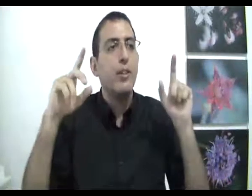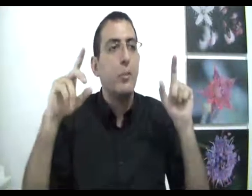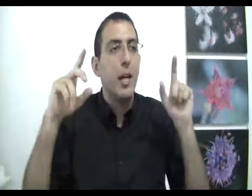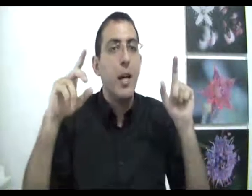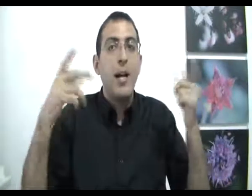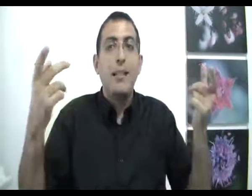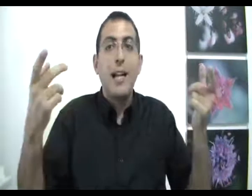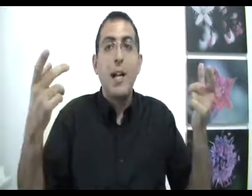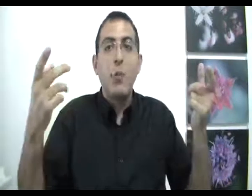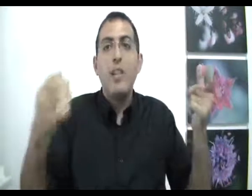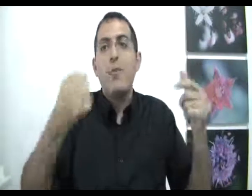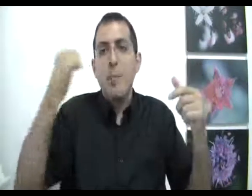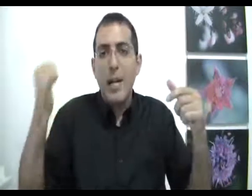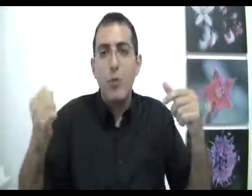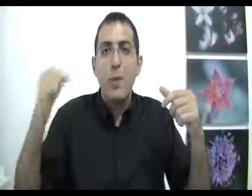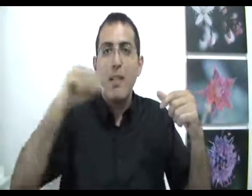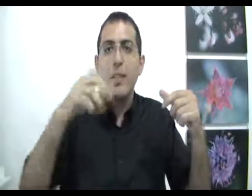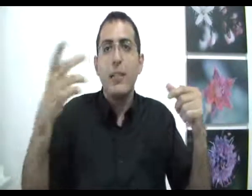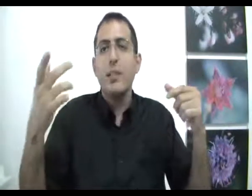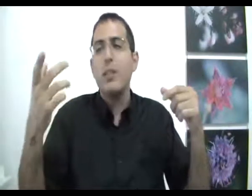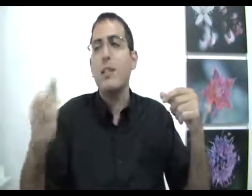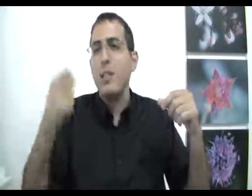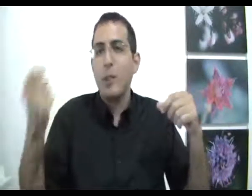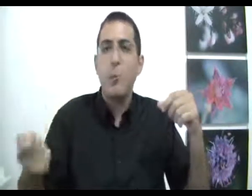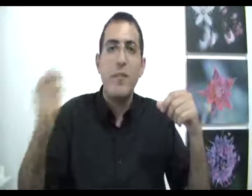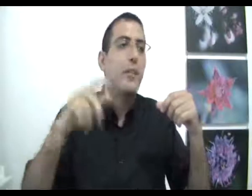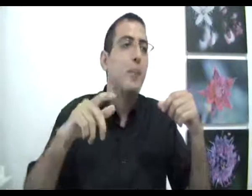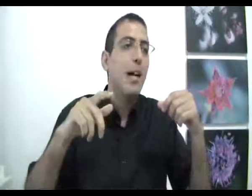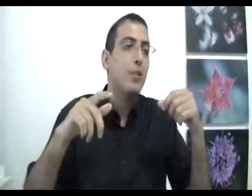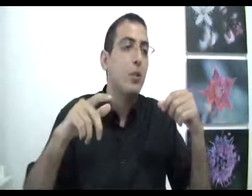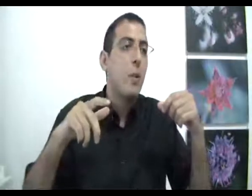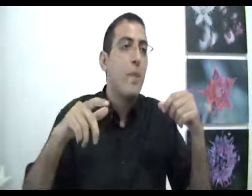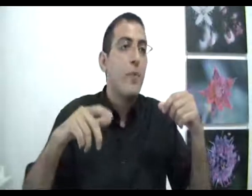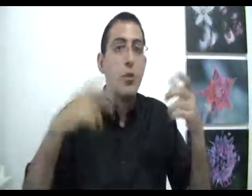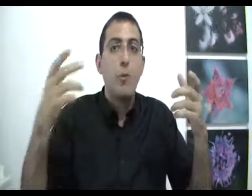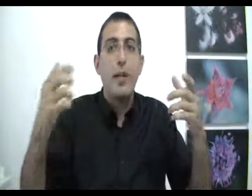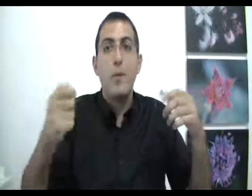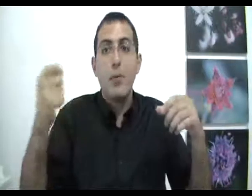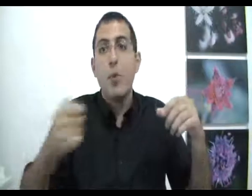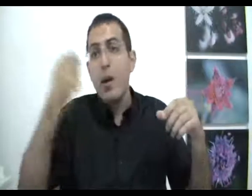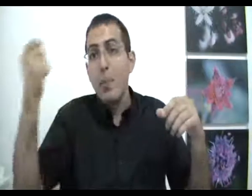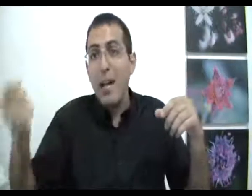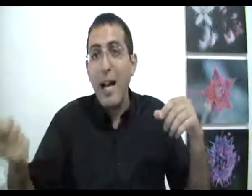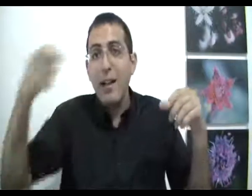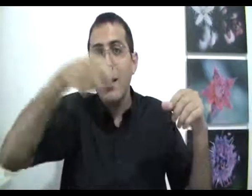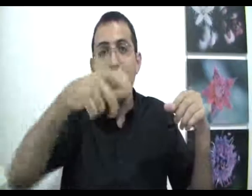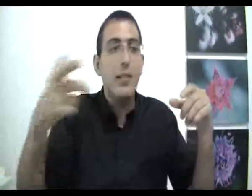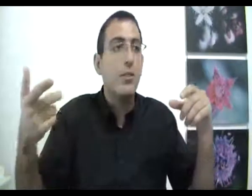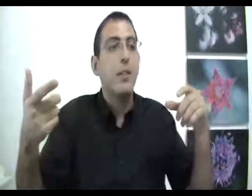הסיבה עדיין אנחנו מבינים שמשהו מהווה את הרצון זה שמשהו מהווה את הסיבה הזאת זאת אומרת שמשהו בחר לעשות את